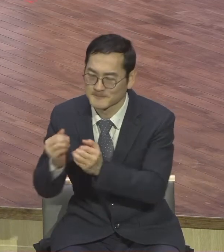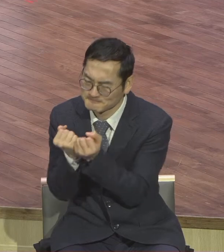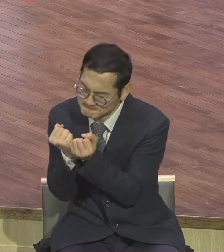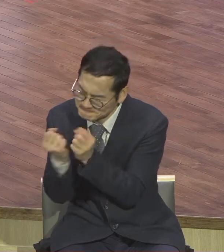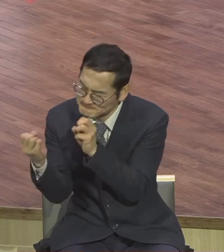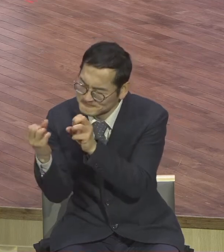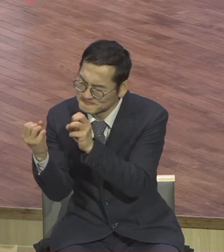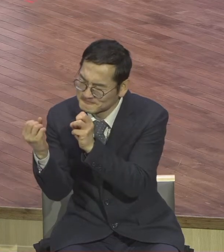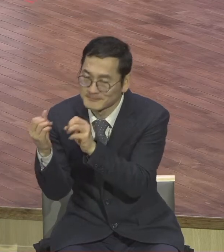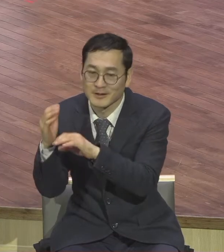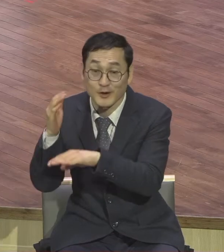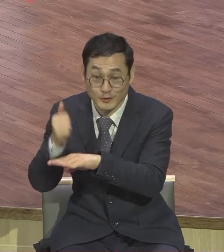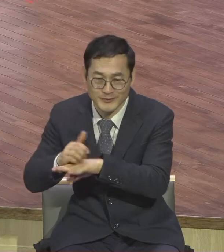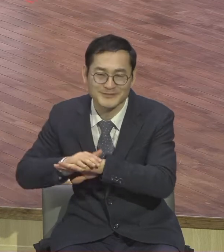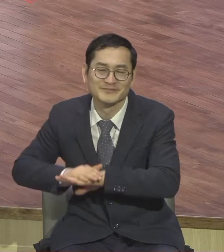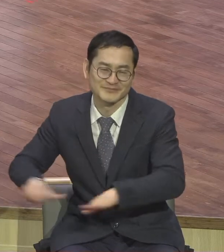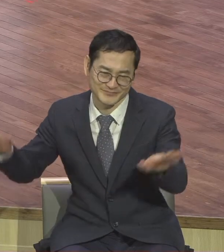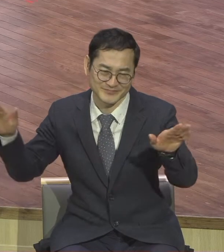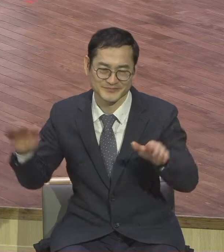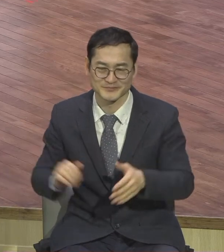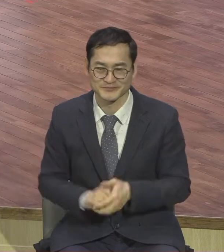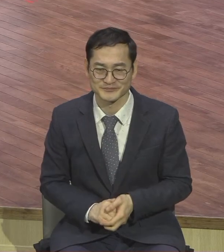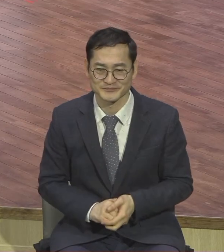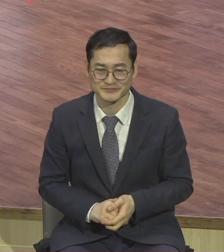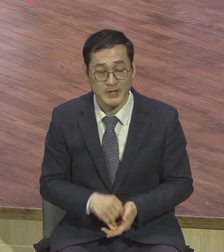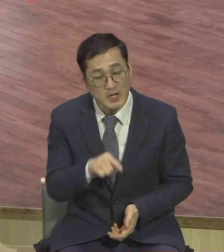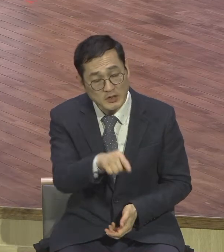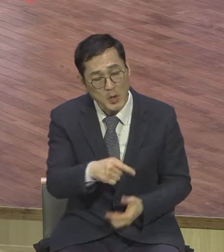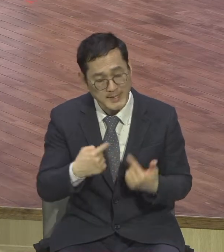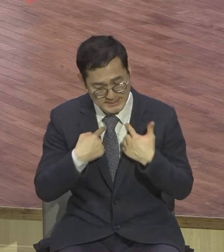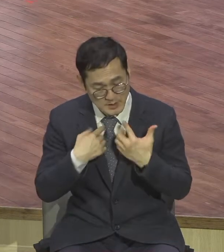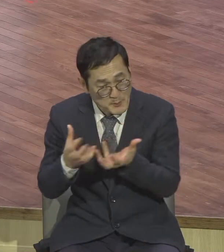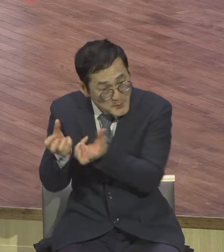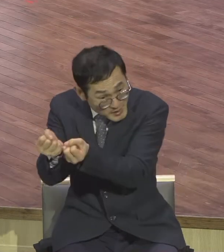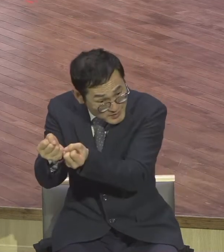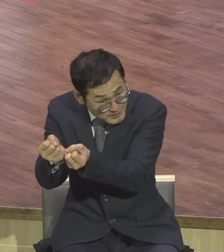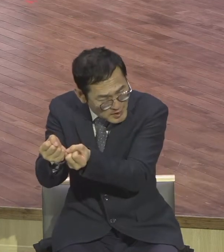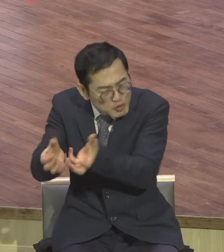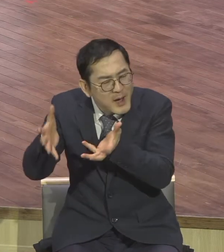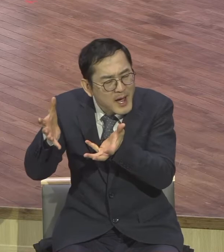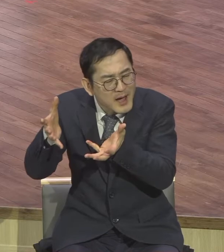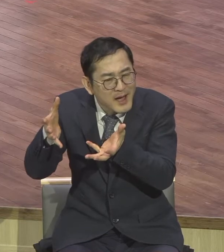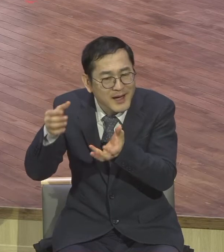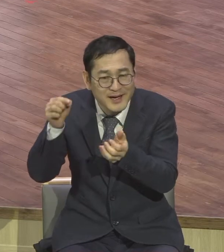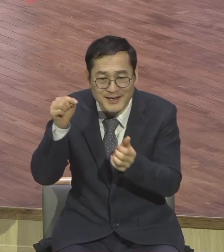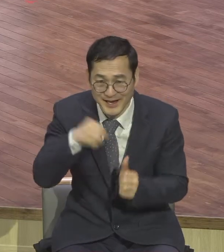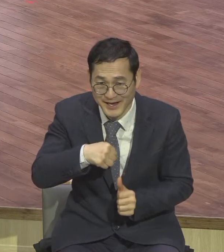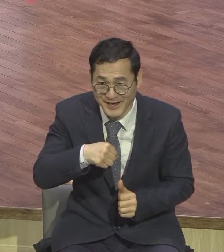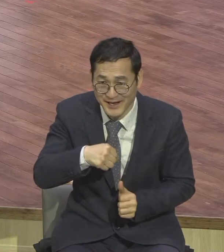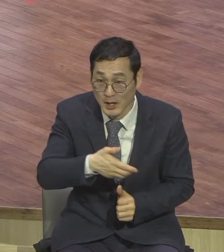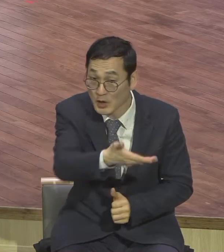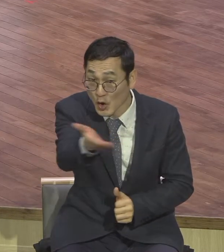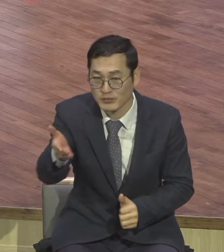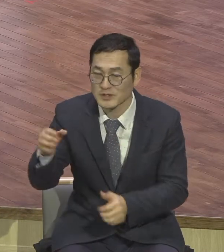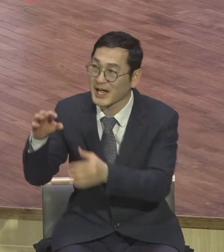네가 잡은 멱살을 놓아라 혹시 여러분 아직도 여러분